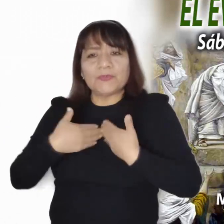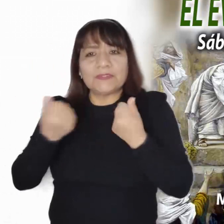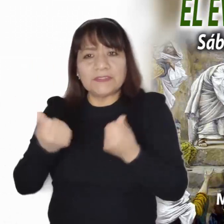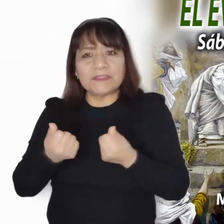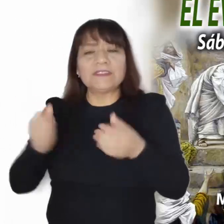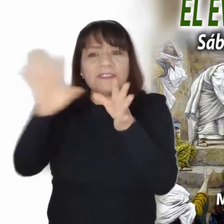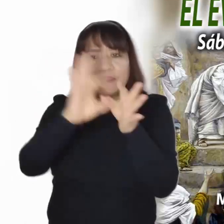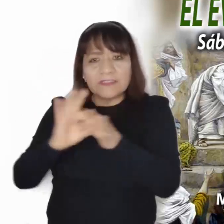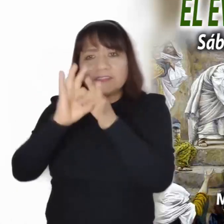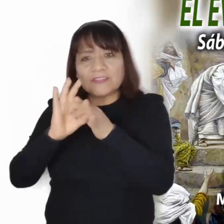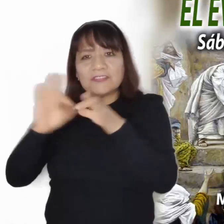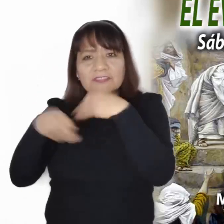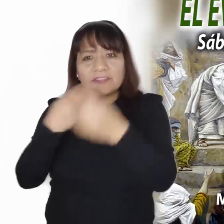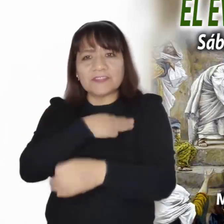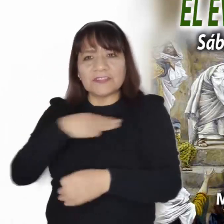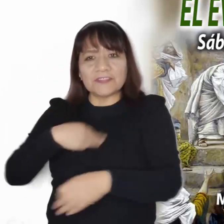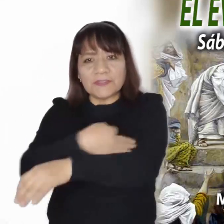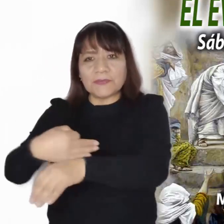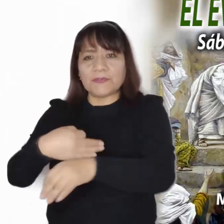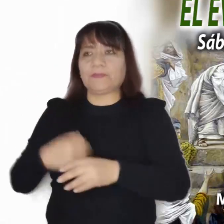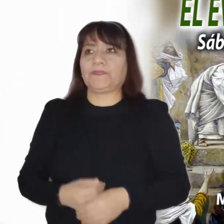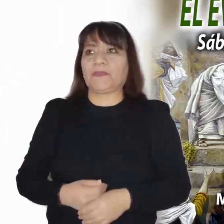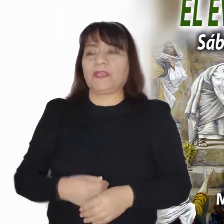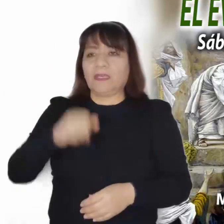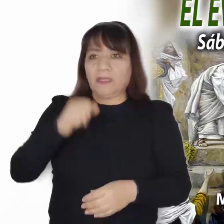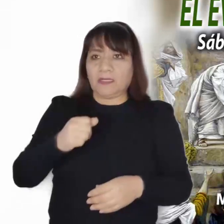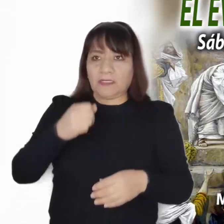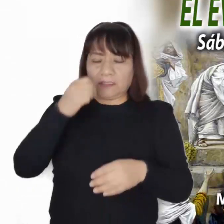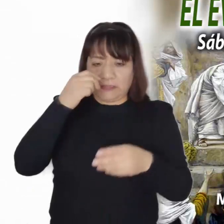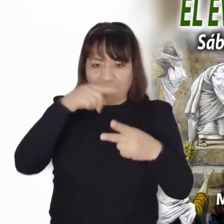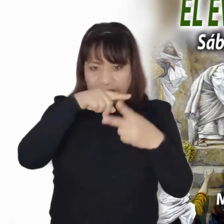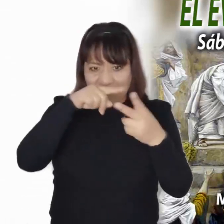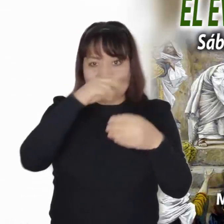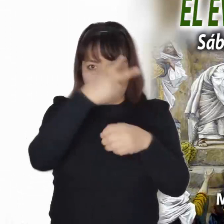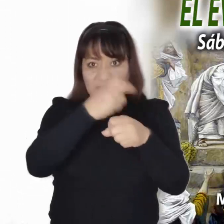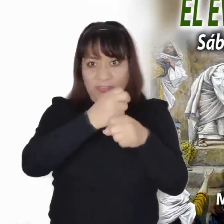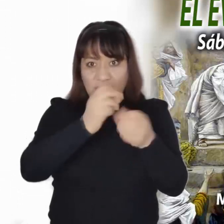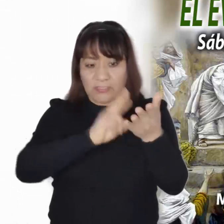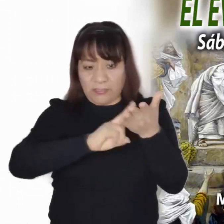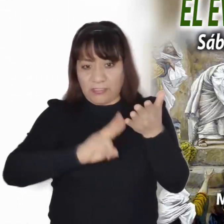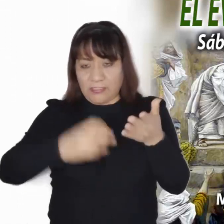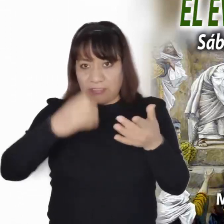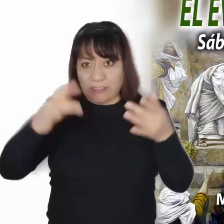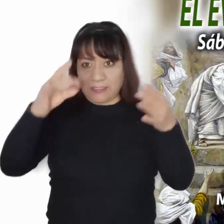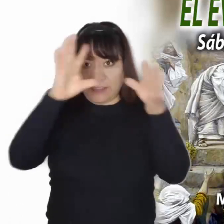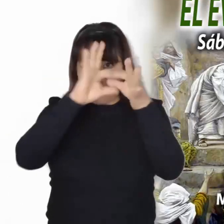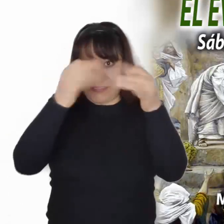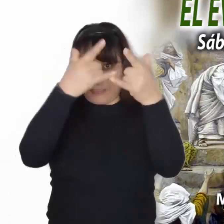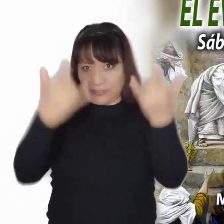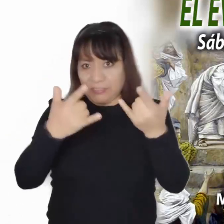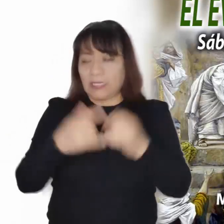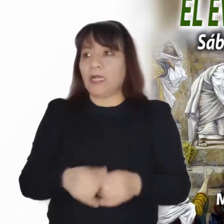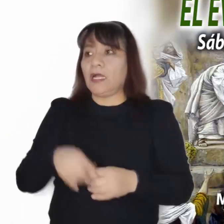El segundo verso de este pasaje nos parecería desconcertante a primera vista. Sus parientes